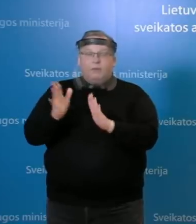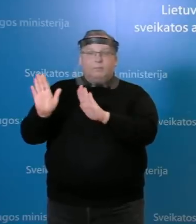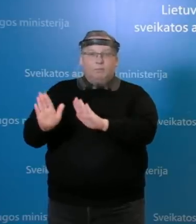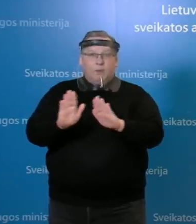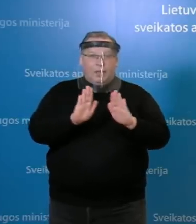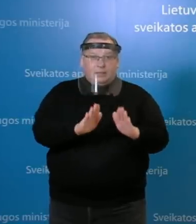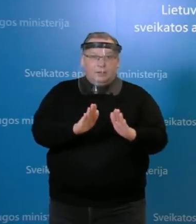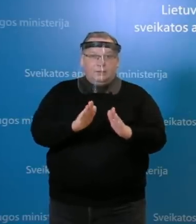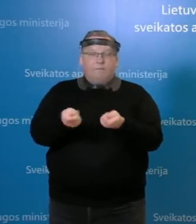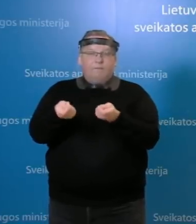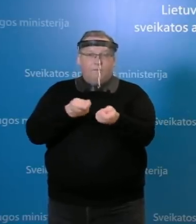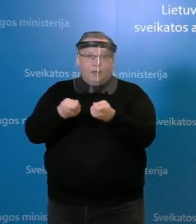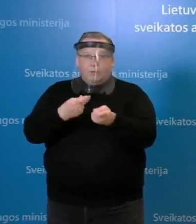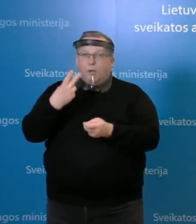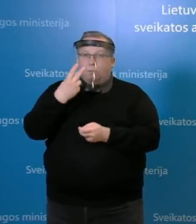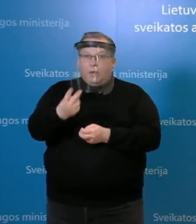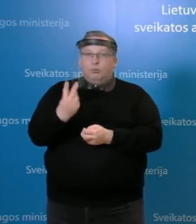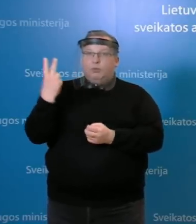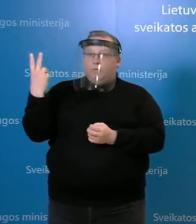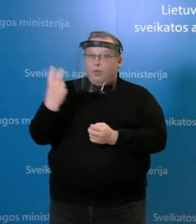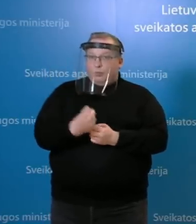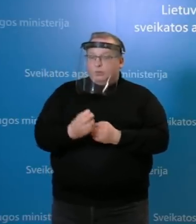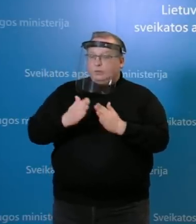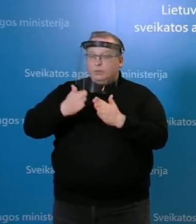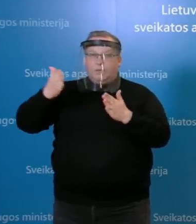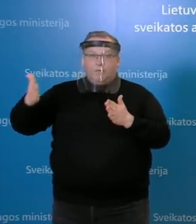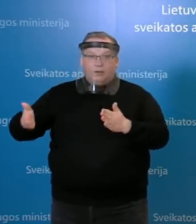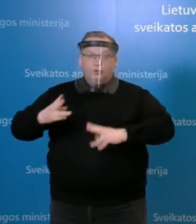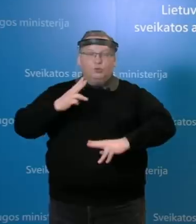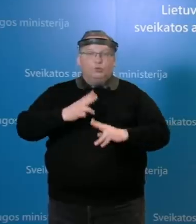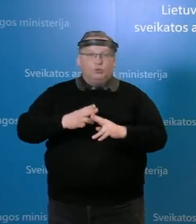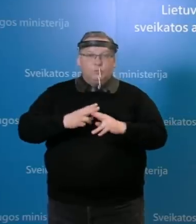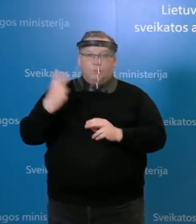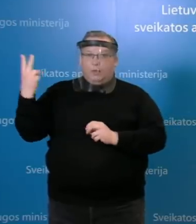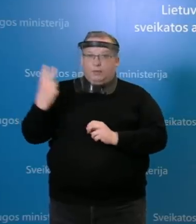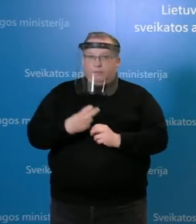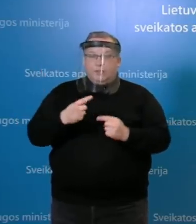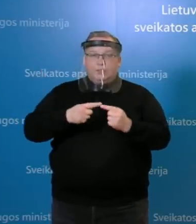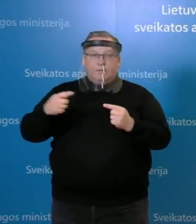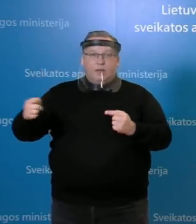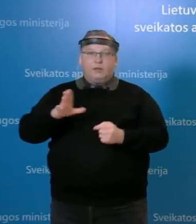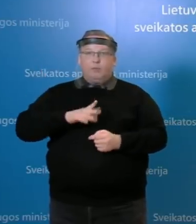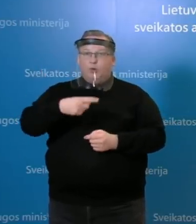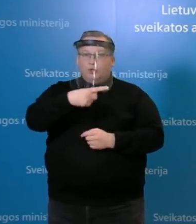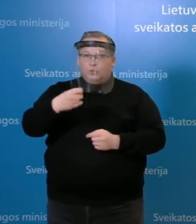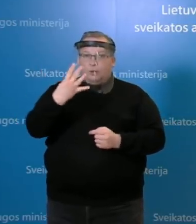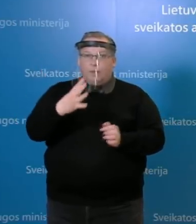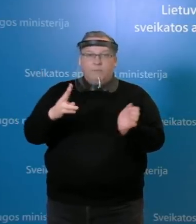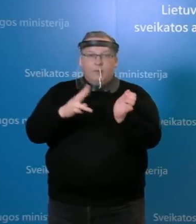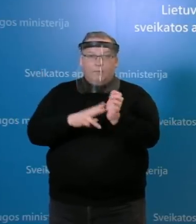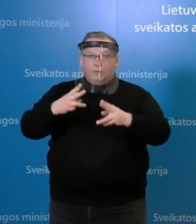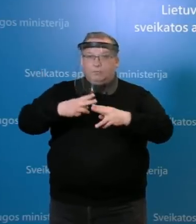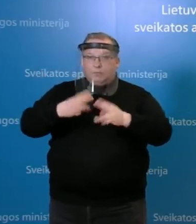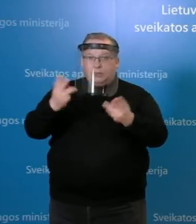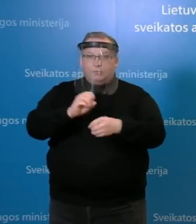valdyma matomų dviejų savaičių susirgymus, tai yra per dvi savaitės buvo 149 susirgymai, tai